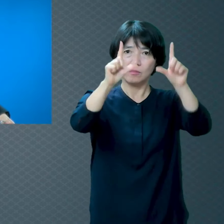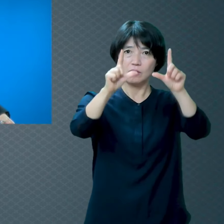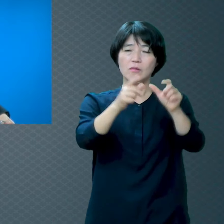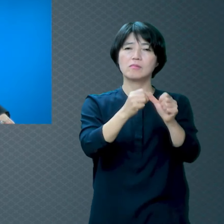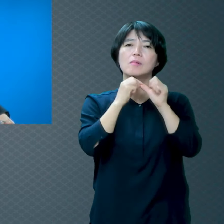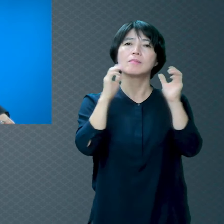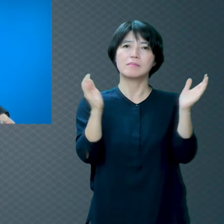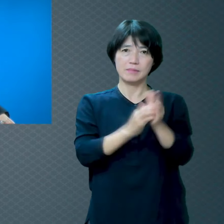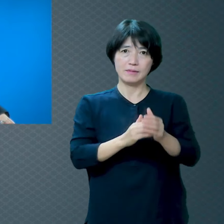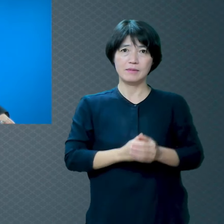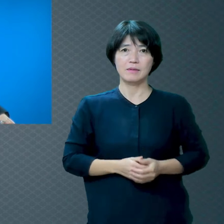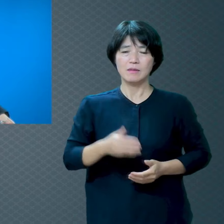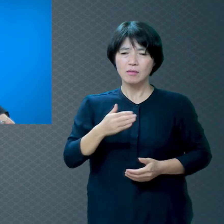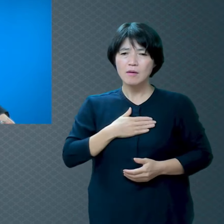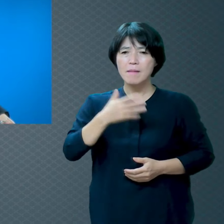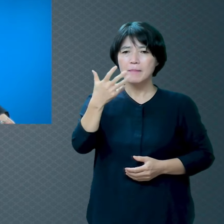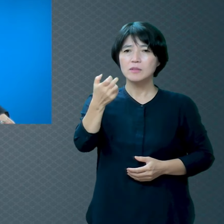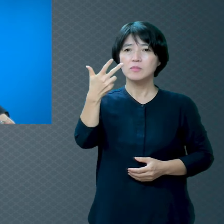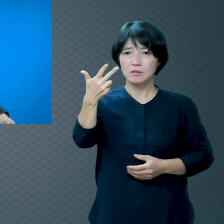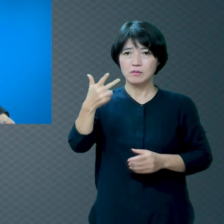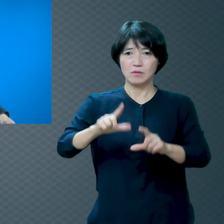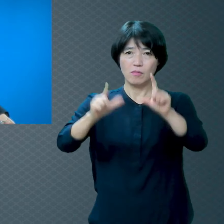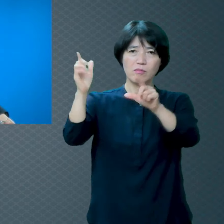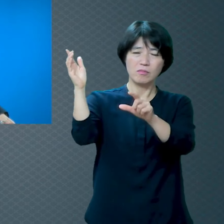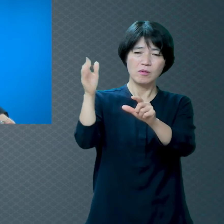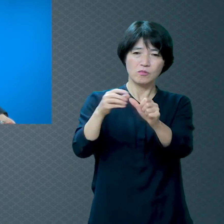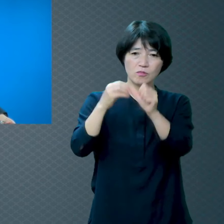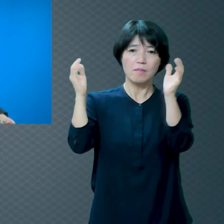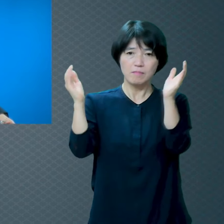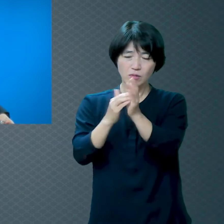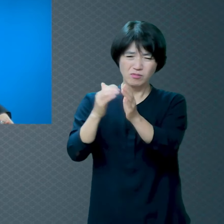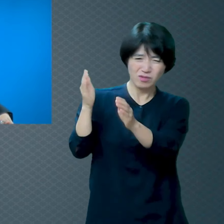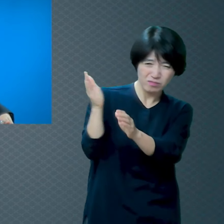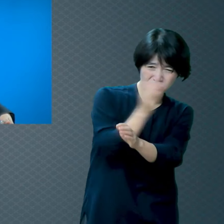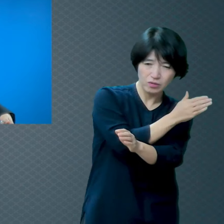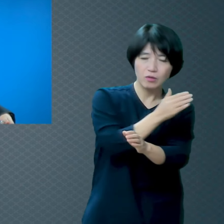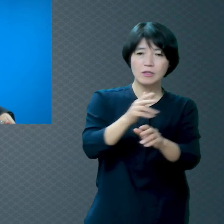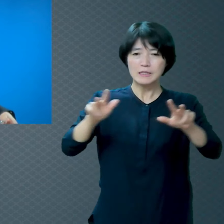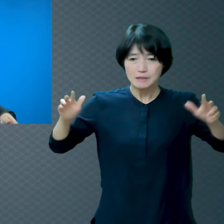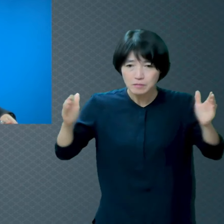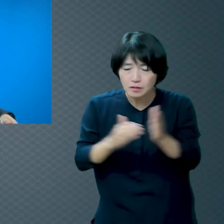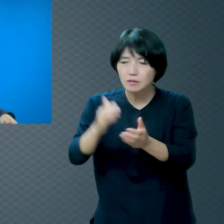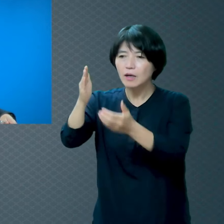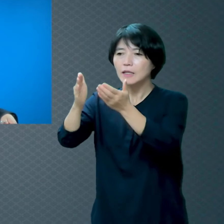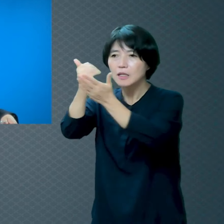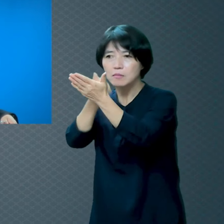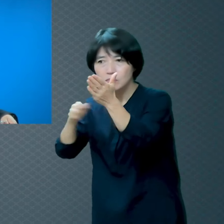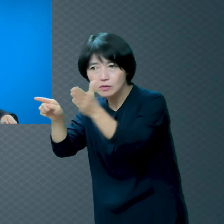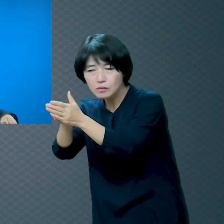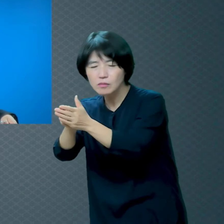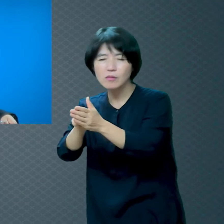그때부터 시작해서 지금까지 제가 하나님 믿은 걸 후회해 본 적이 없어요